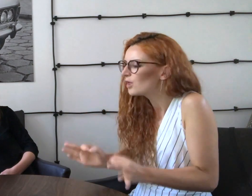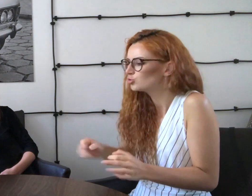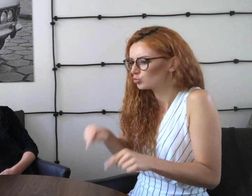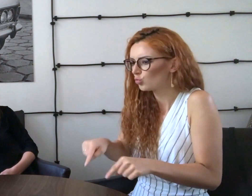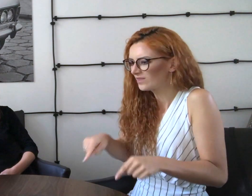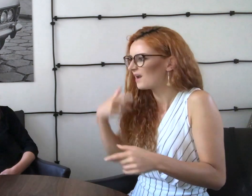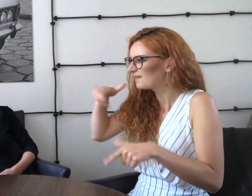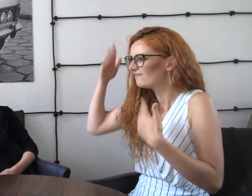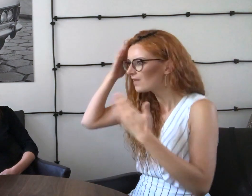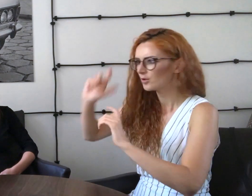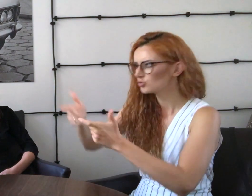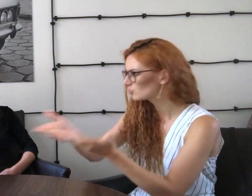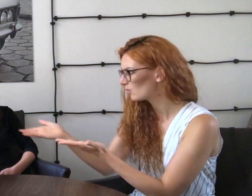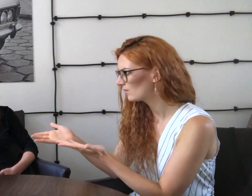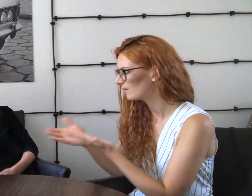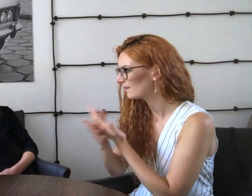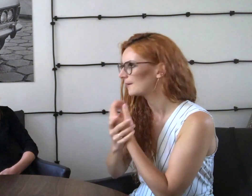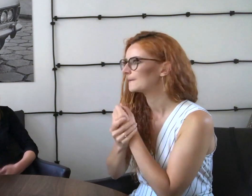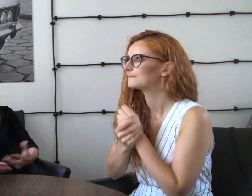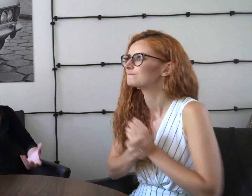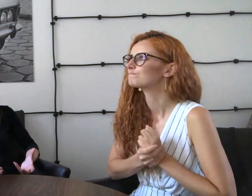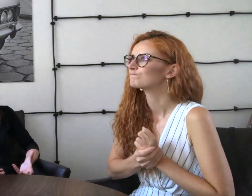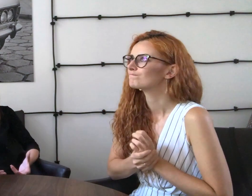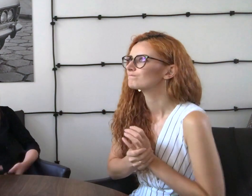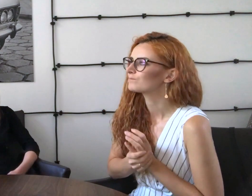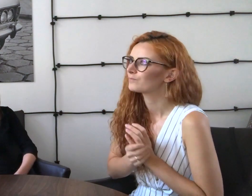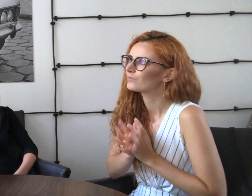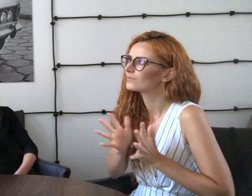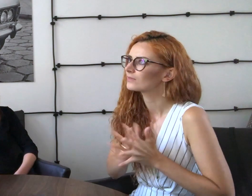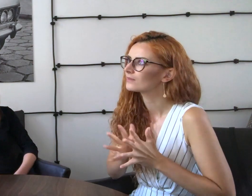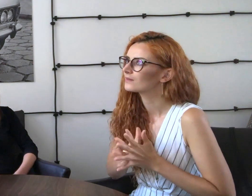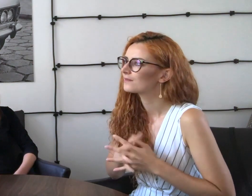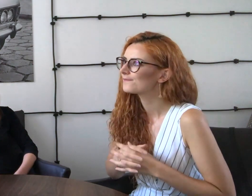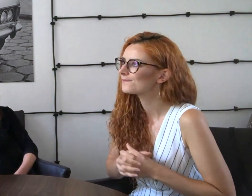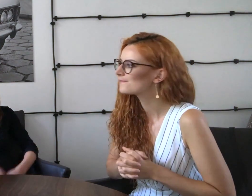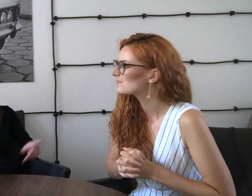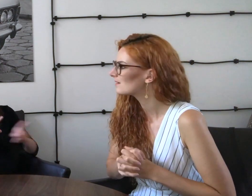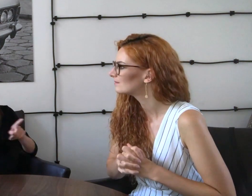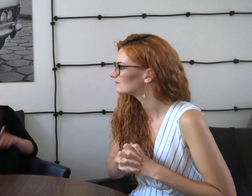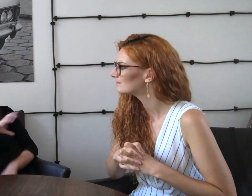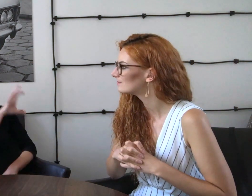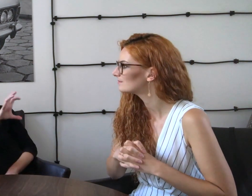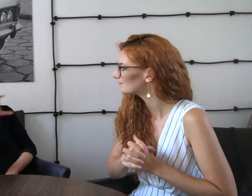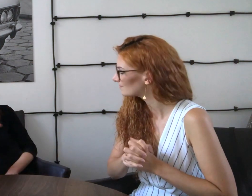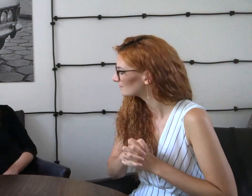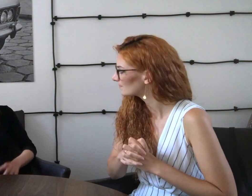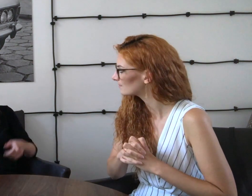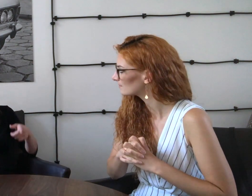jesteśmy teraz w tym miejscu, konkretnie. Wiemy wszystko, co się dzieje. Czyli obserwacja i uważność w dużej mierze.